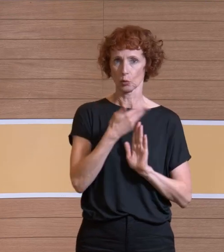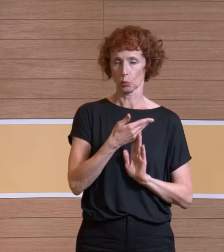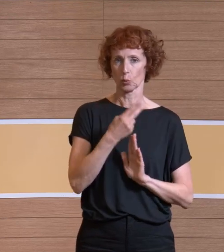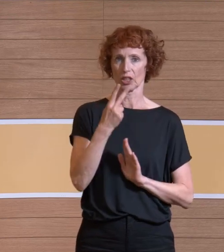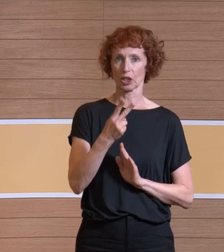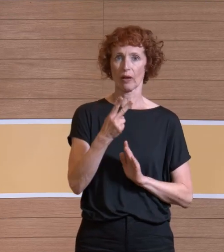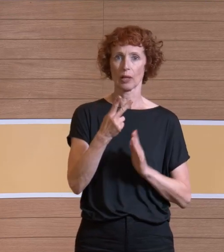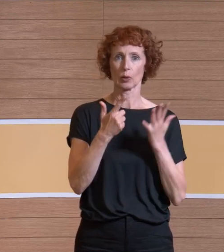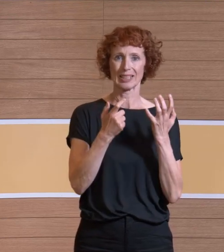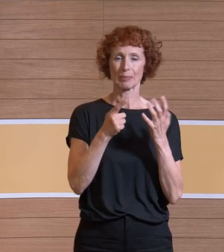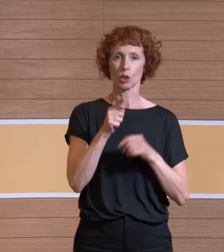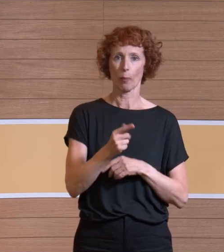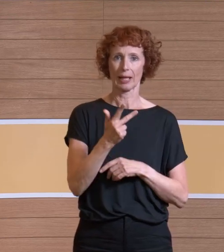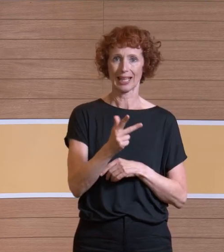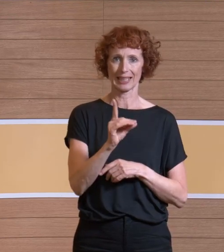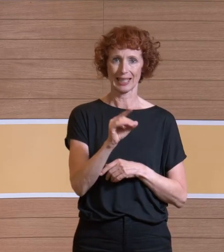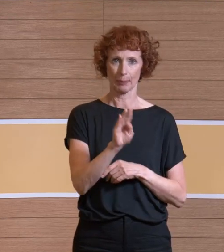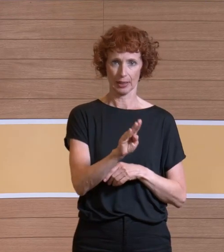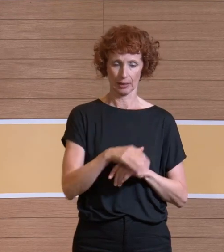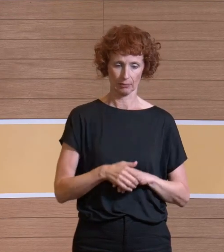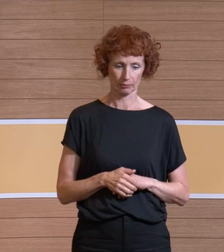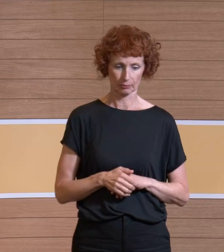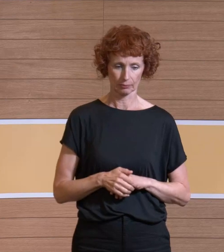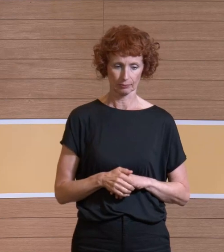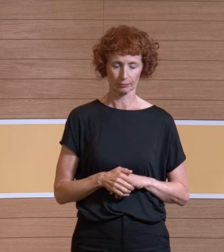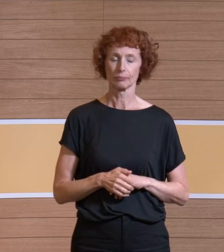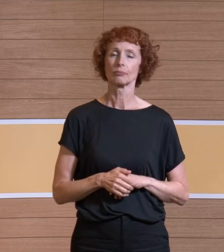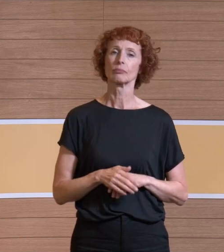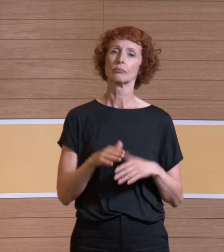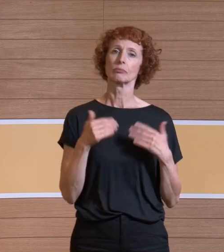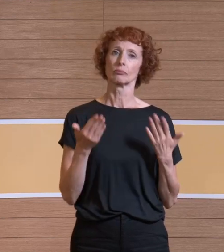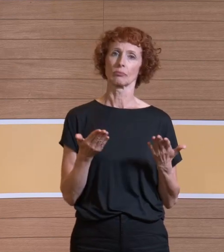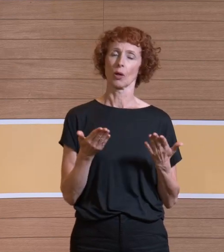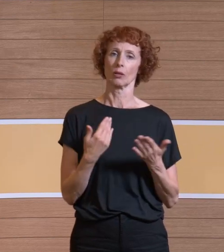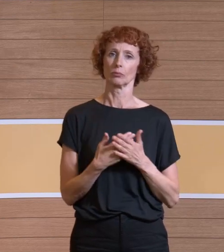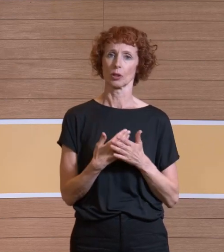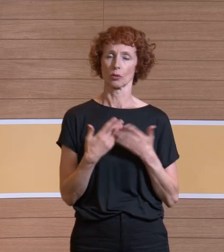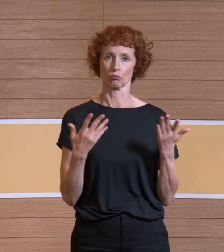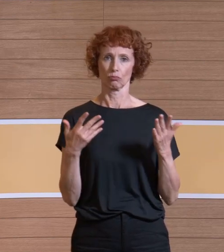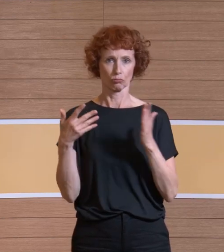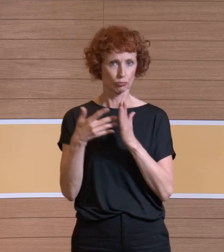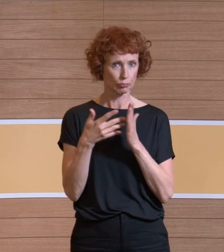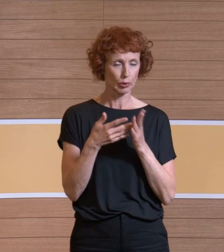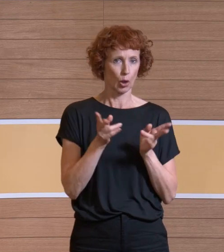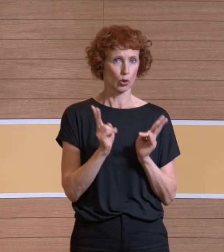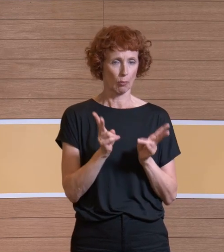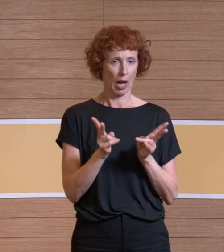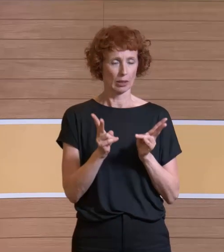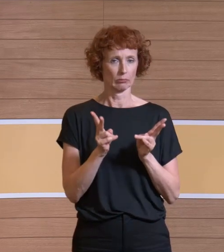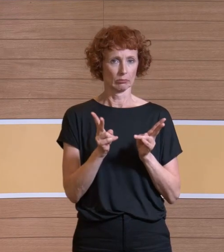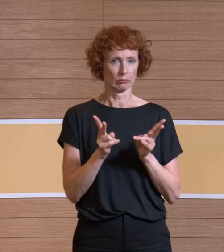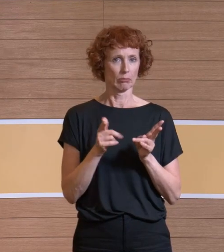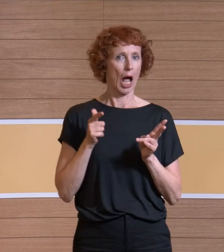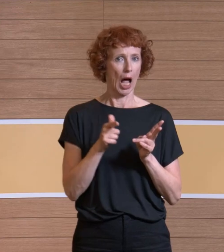,3 Dezibel. Wir hatten auch den Frequenzgang. Deswegen konnten wir also auch mit ruhigem Gewissen einen herkömmlichen Akkuschrauber nehmen, den wir